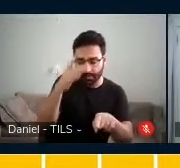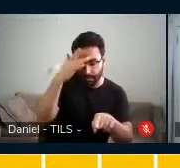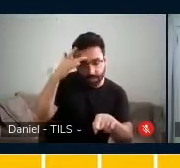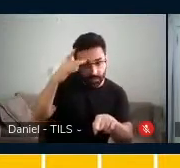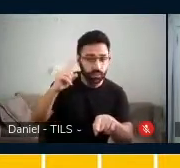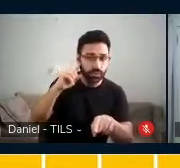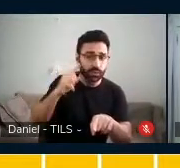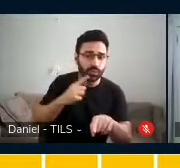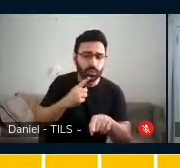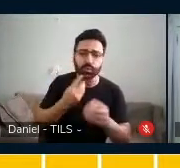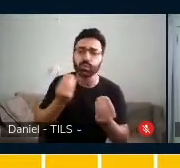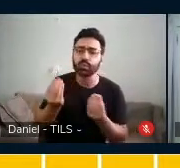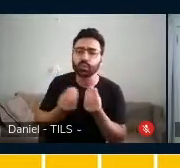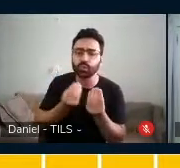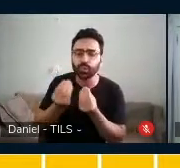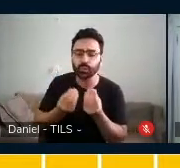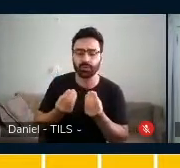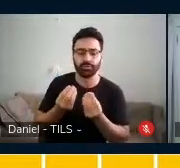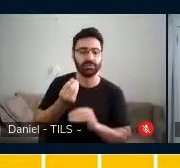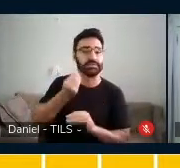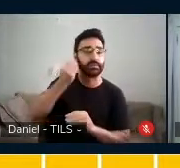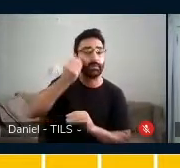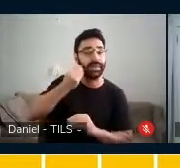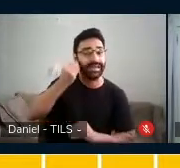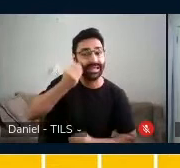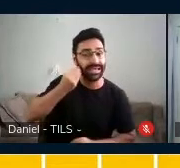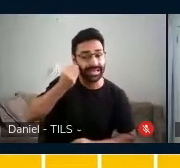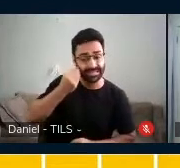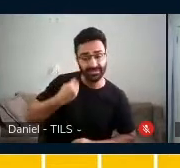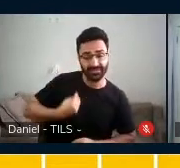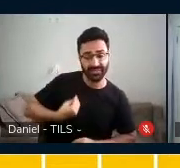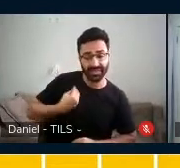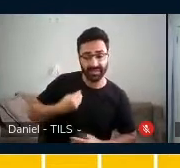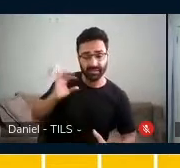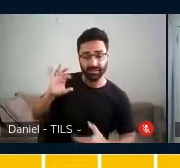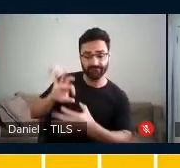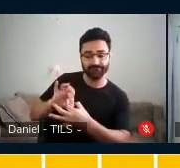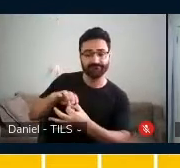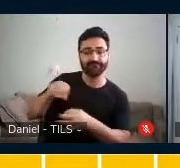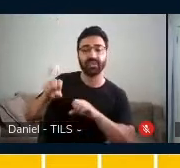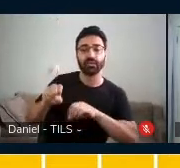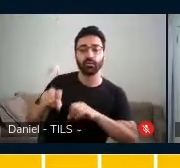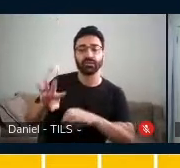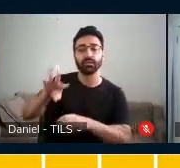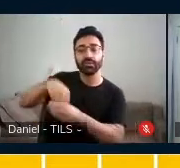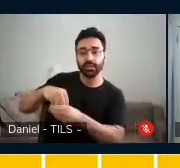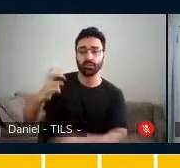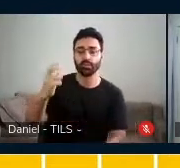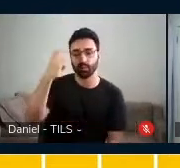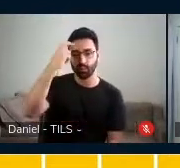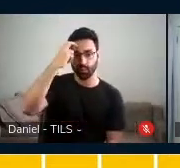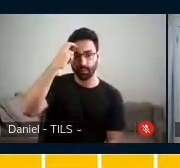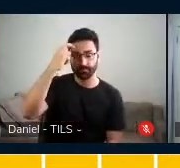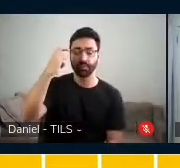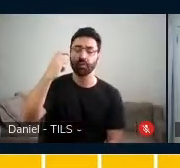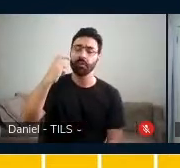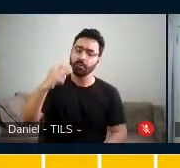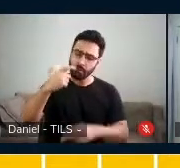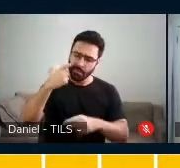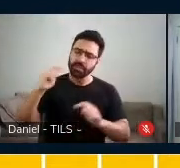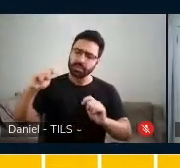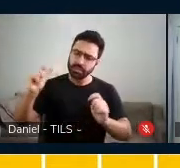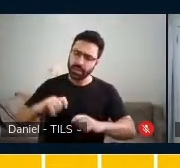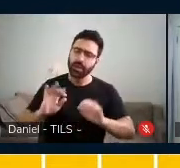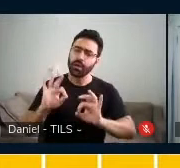constituído por suas vivências e experiências educativas na cultura, é possível organizar